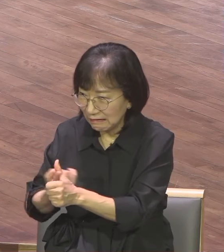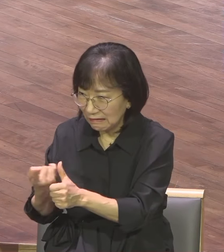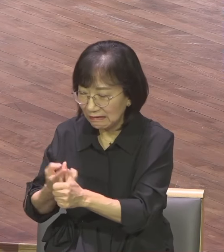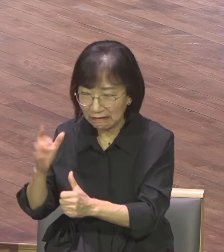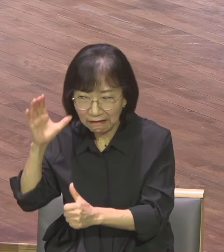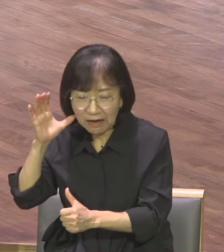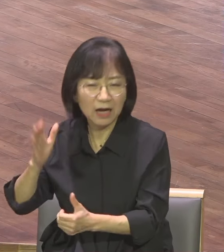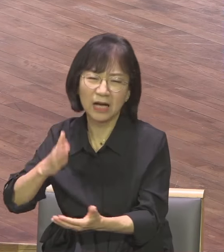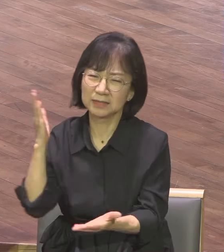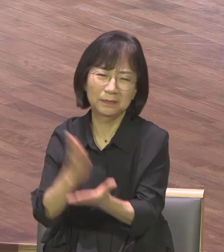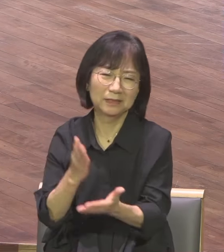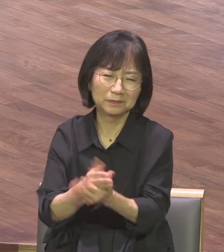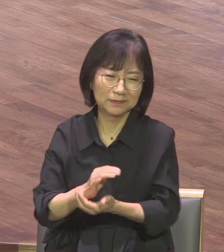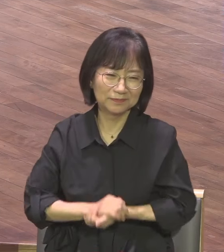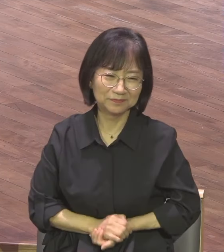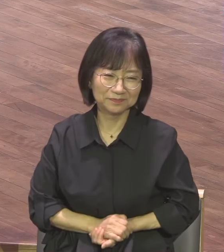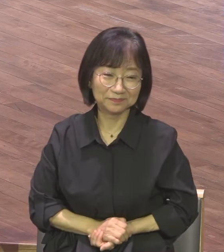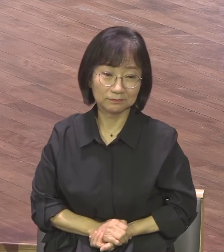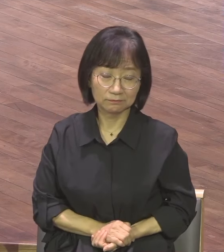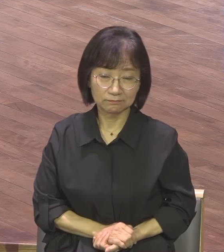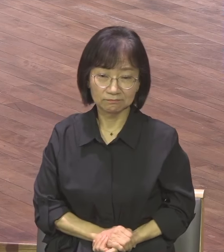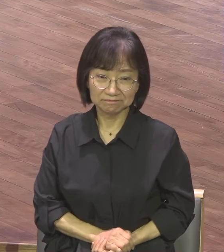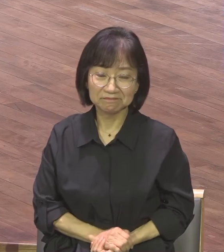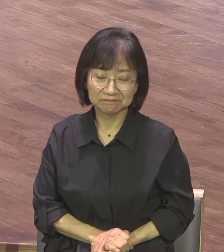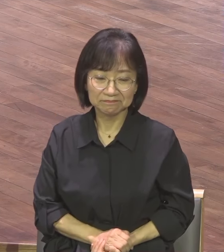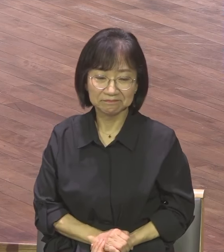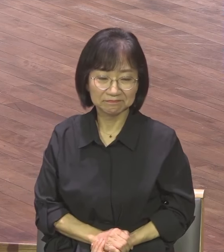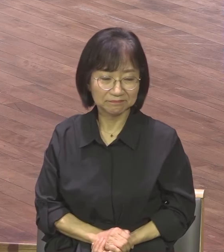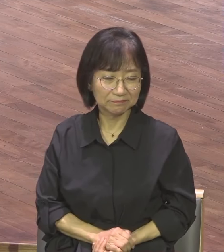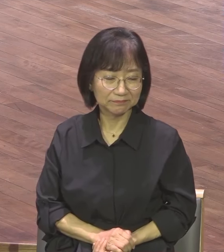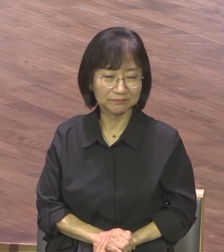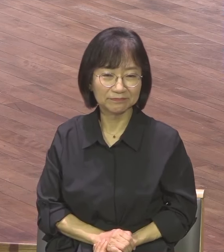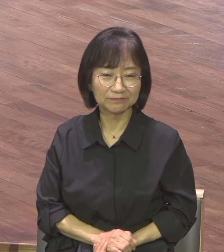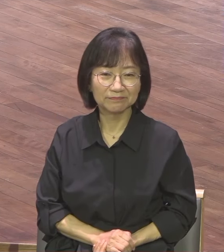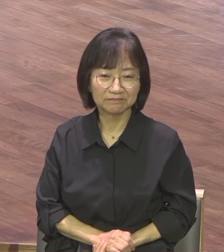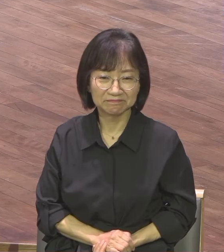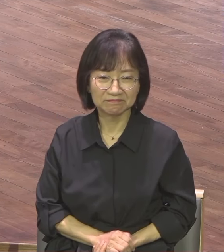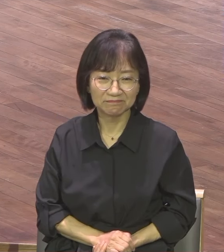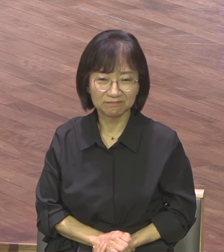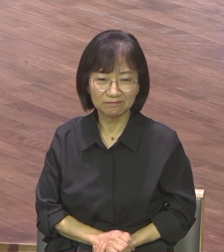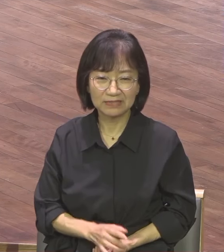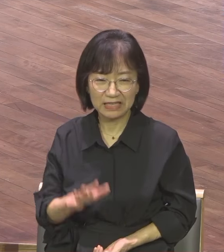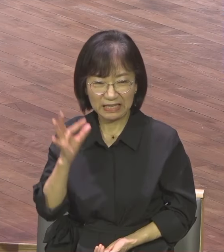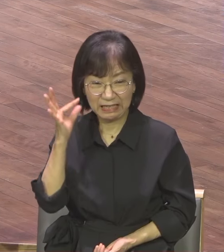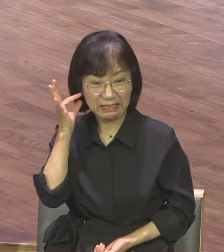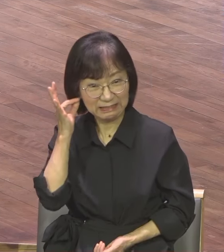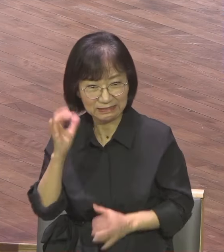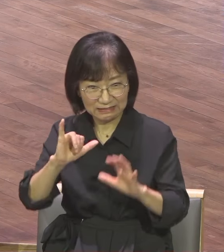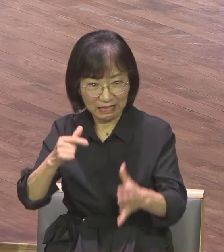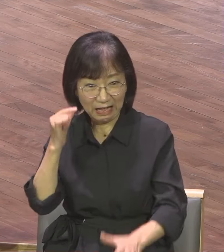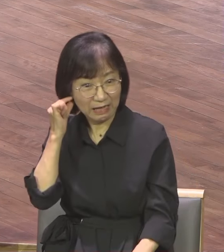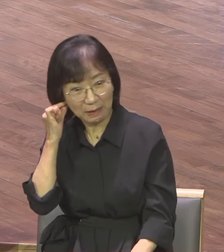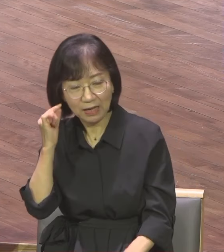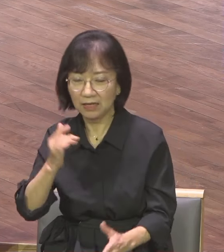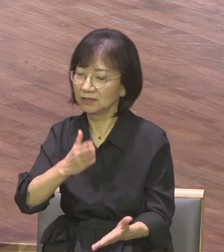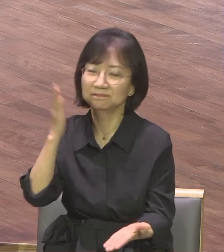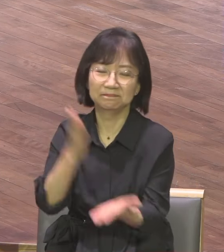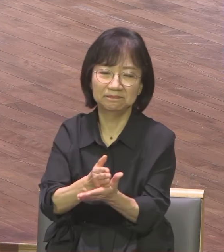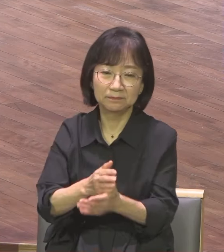우리에게 사실을 얘기할 때가 참 많아요 돈이 없는 자에게 너 돈 없다 맞잖아요